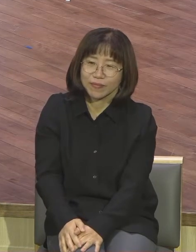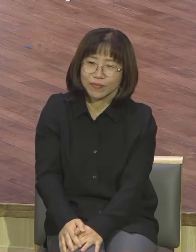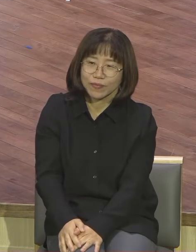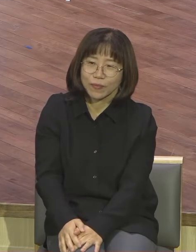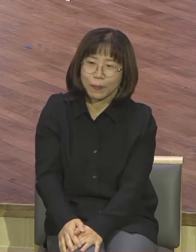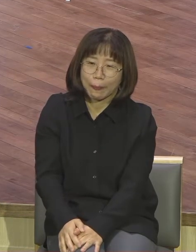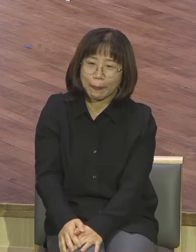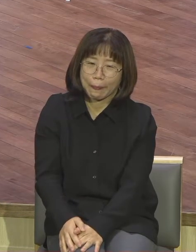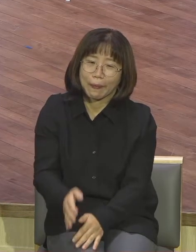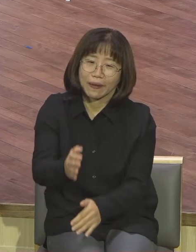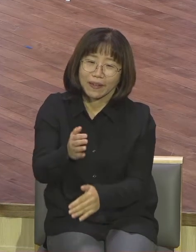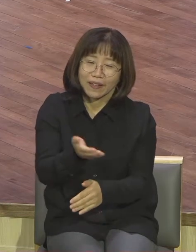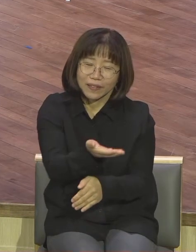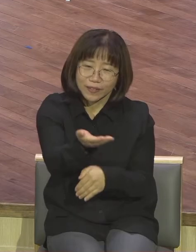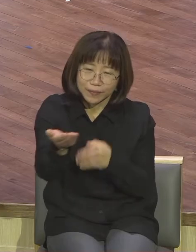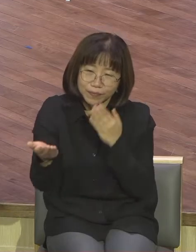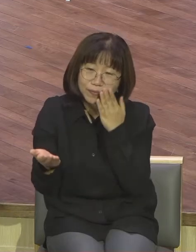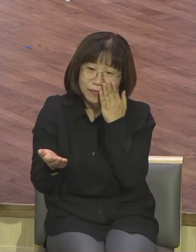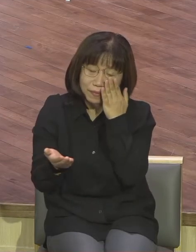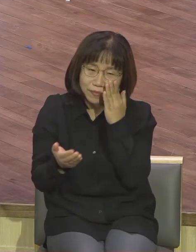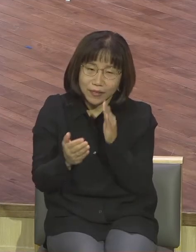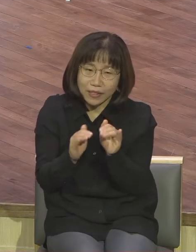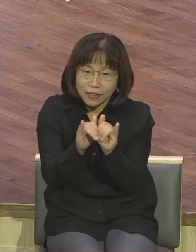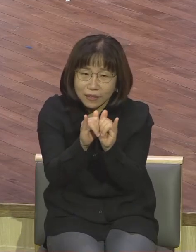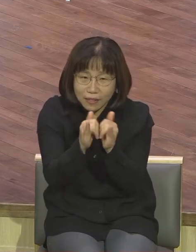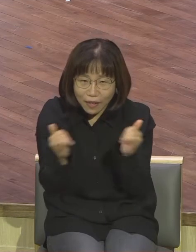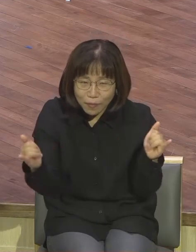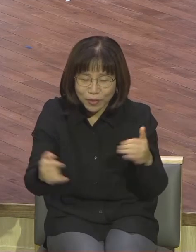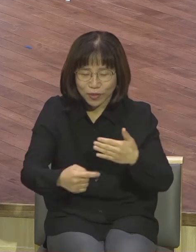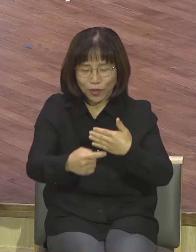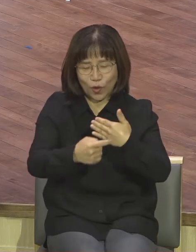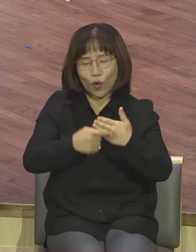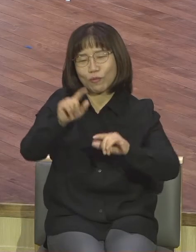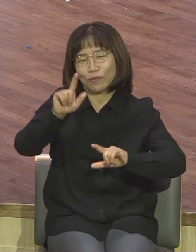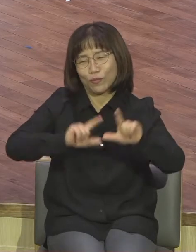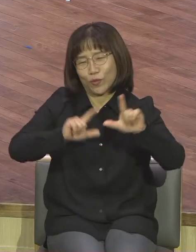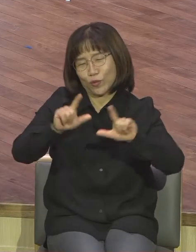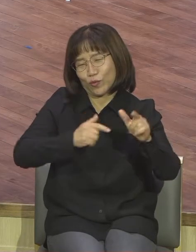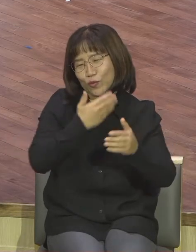분명히 잘해야 돼요 사람은 뭘 본다고요 사람은 왜 뭐 본다니까